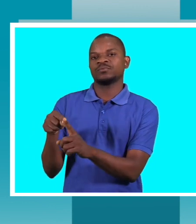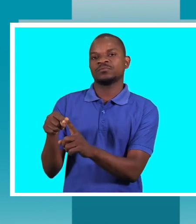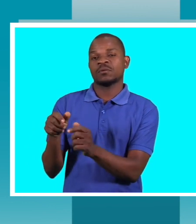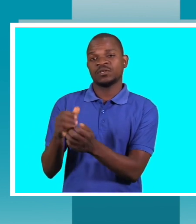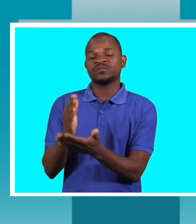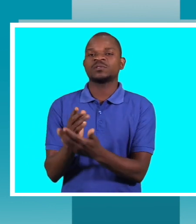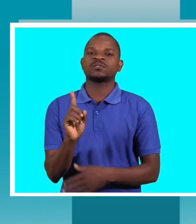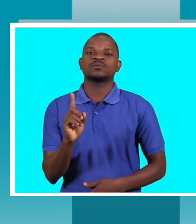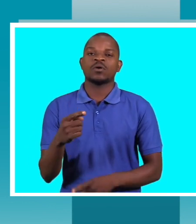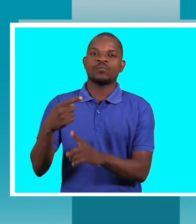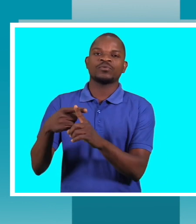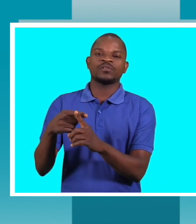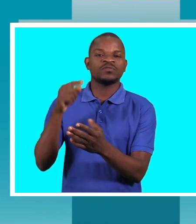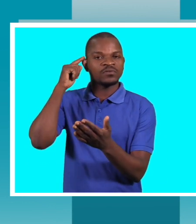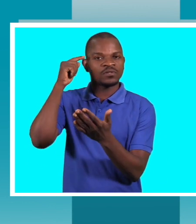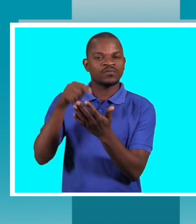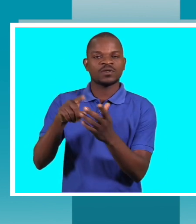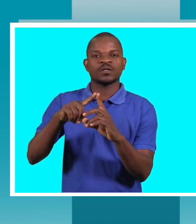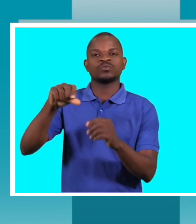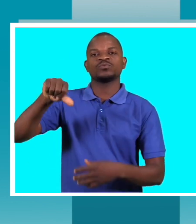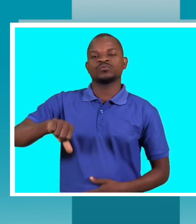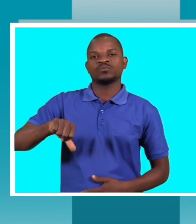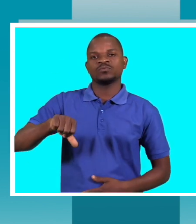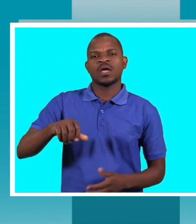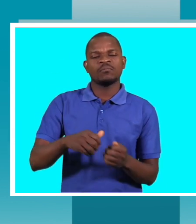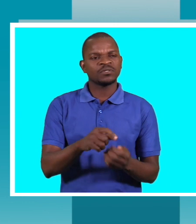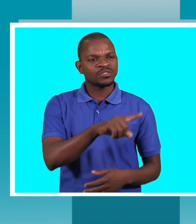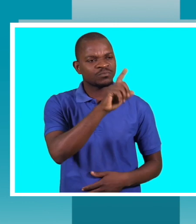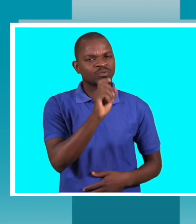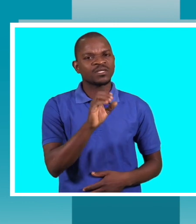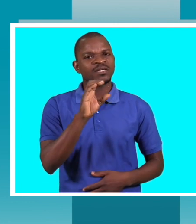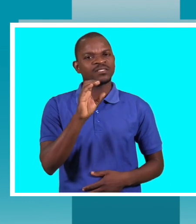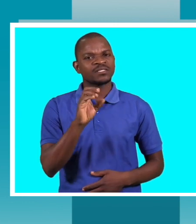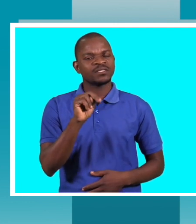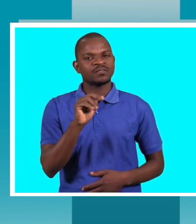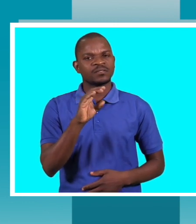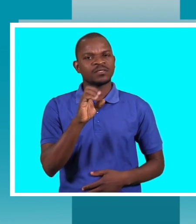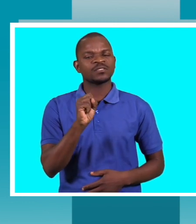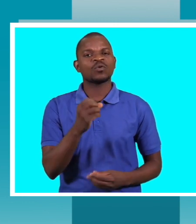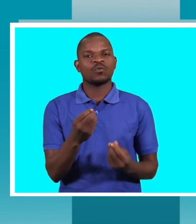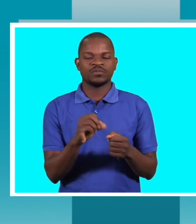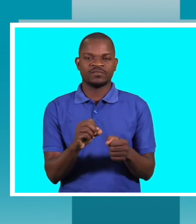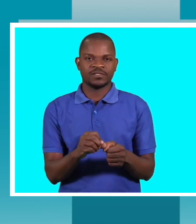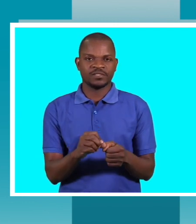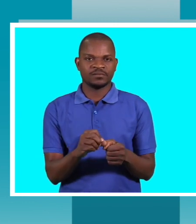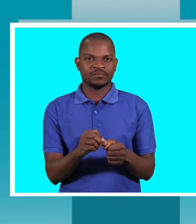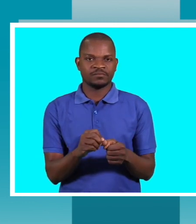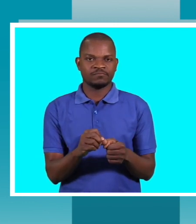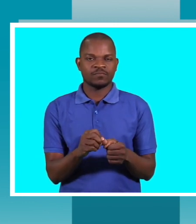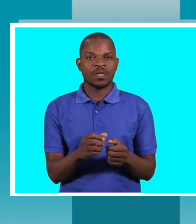esta doença. De que forma o Conselho Nacional tem trabalhado com esta camada social? Eu dizer que nós, como o